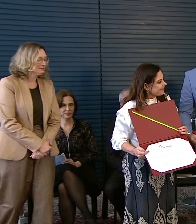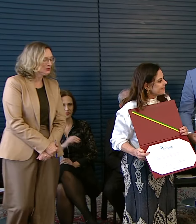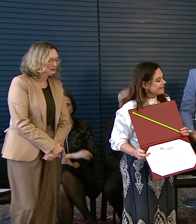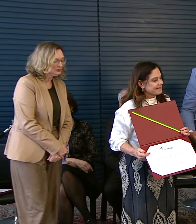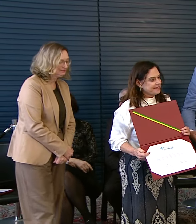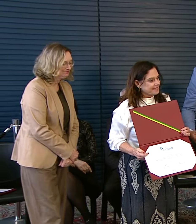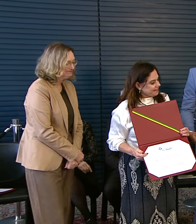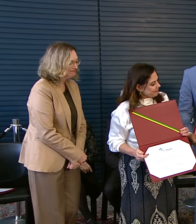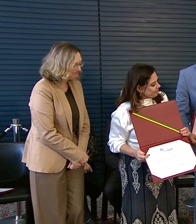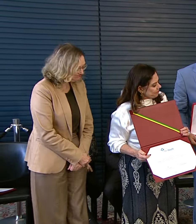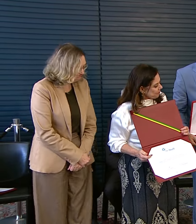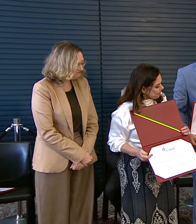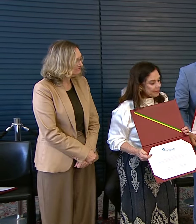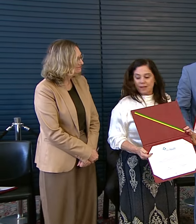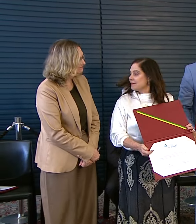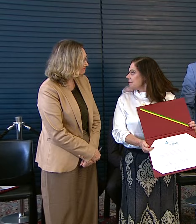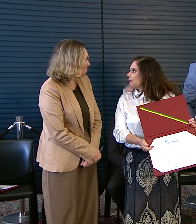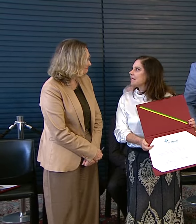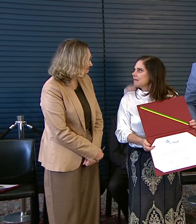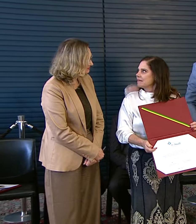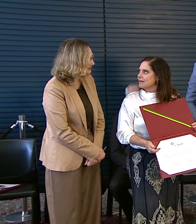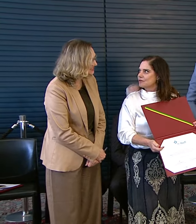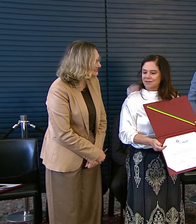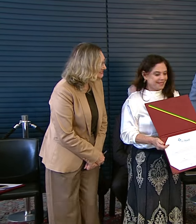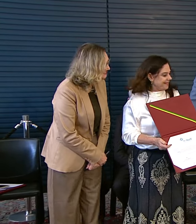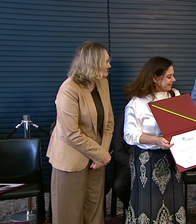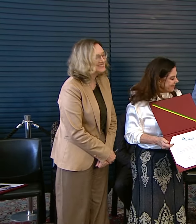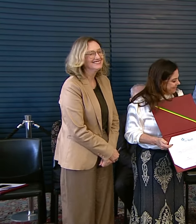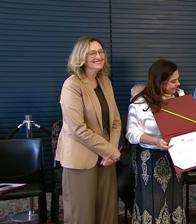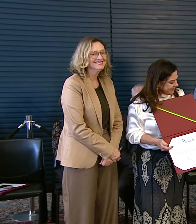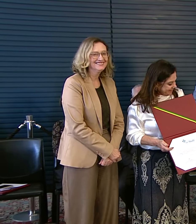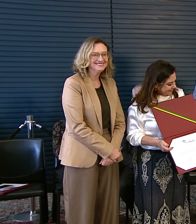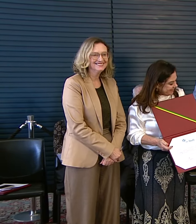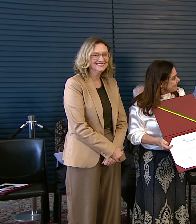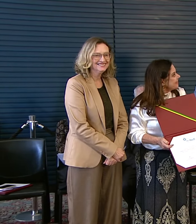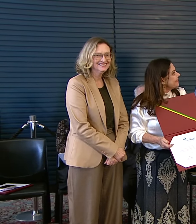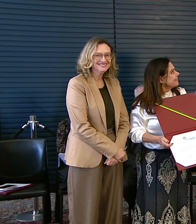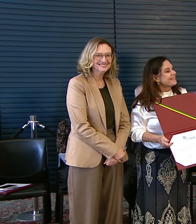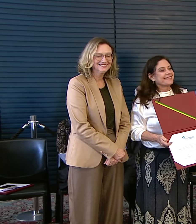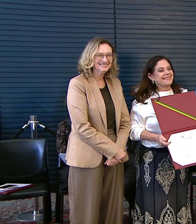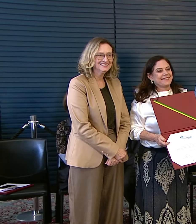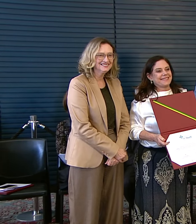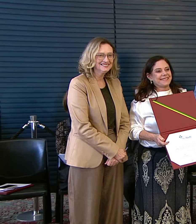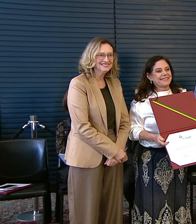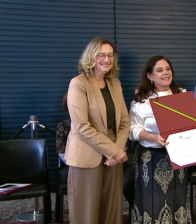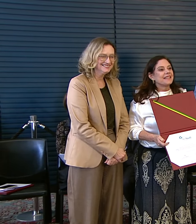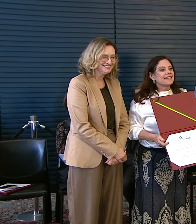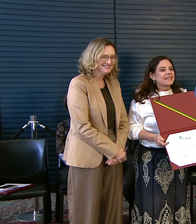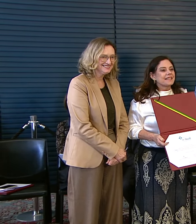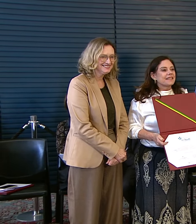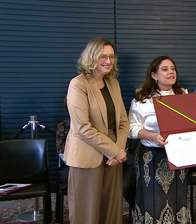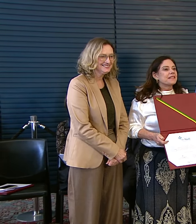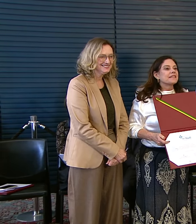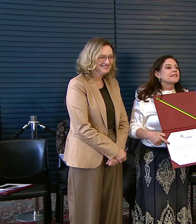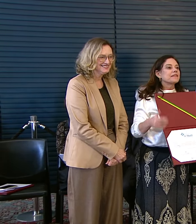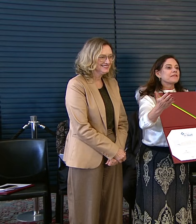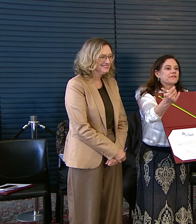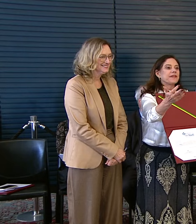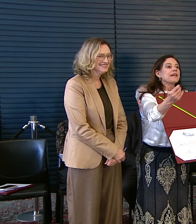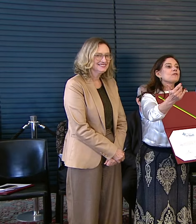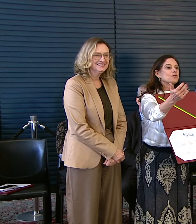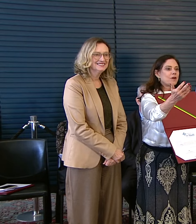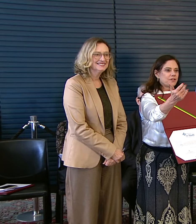Por Especializada Em partos De alto risco O setor Conta com 36 leitos Distribuídos Por 12